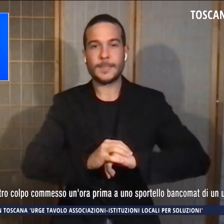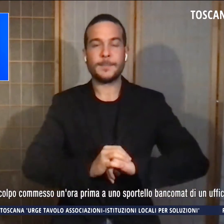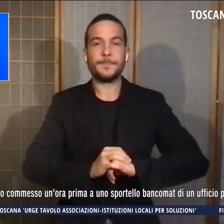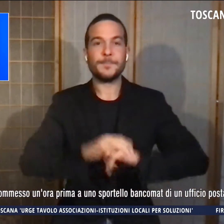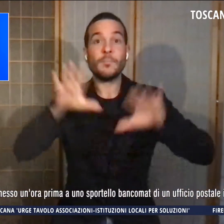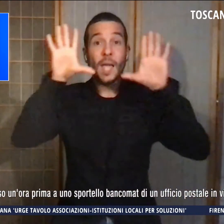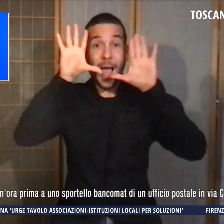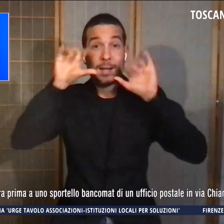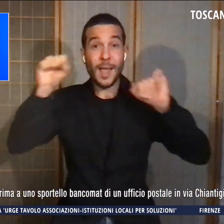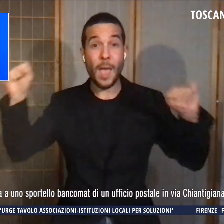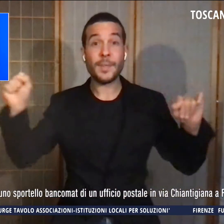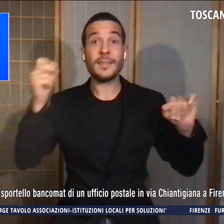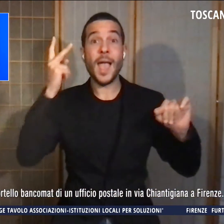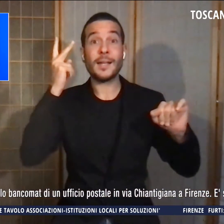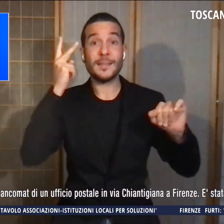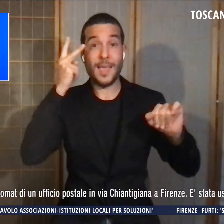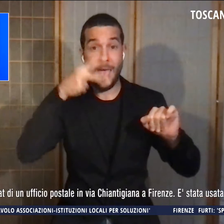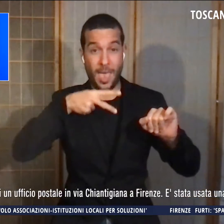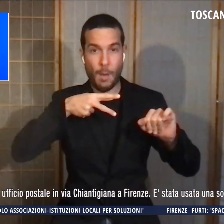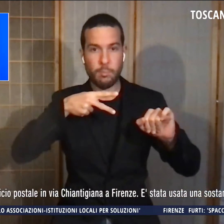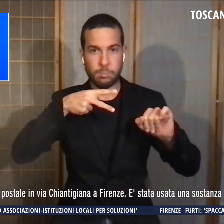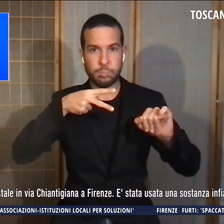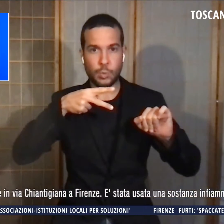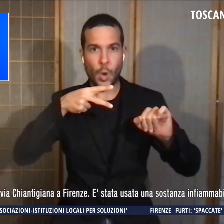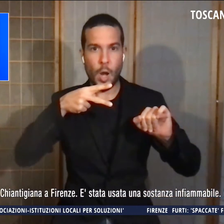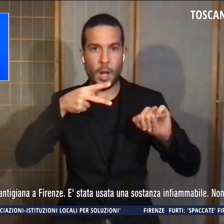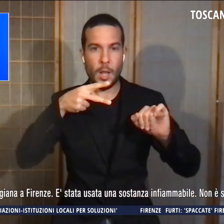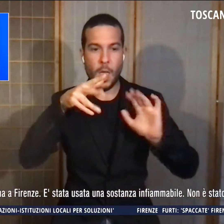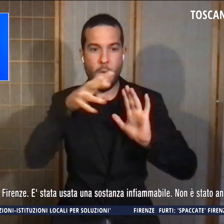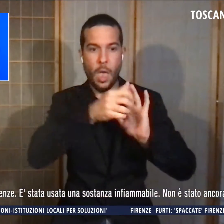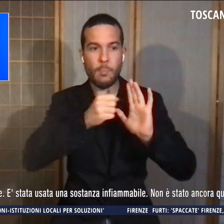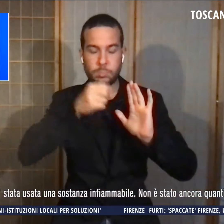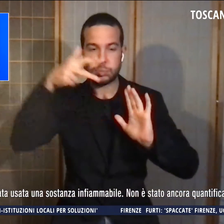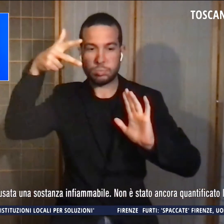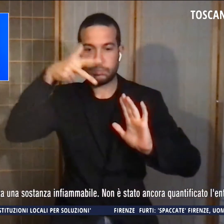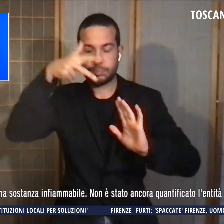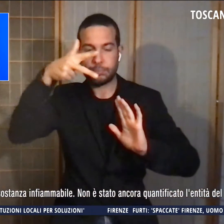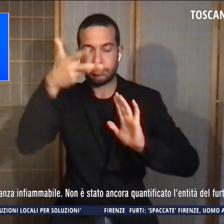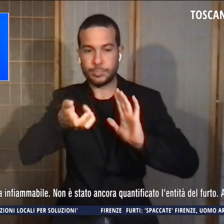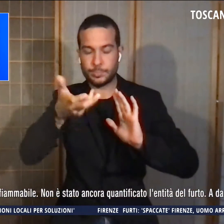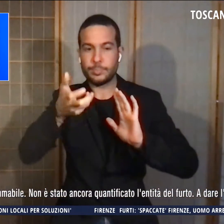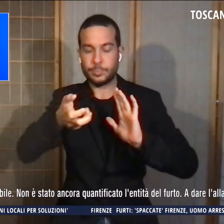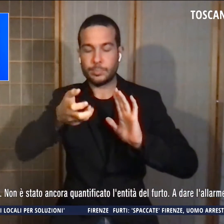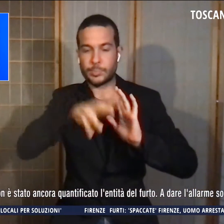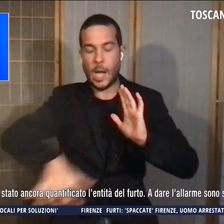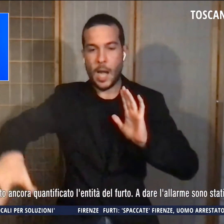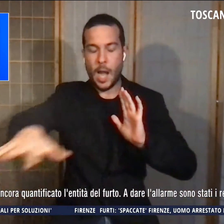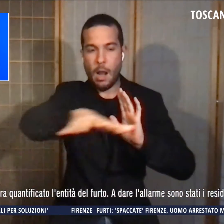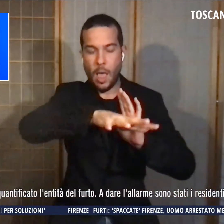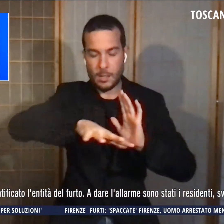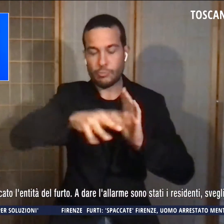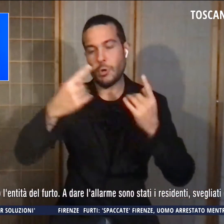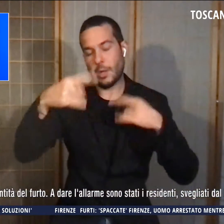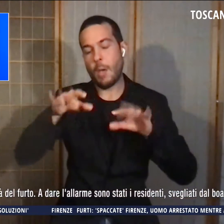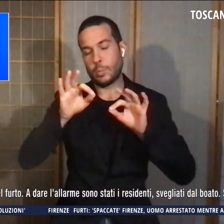Empoli hanno acquisito le immagini registrate dai sistemi di videosorveglianza presenti nella zona e stanno effettuando le